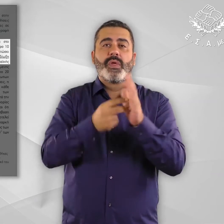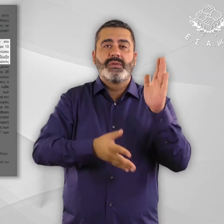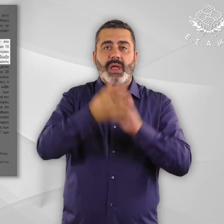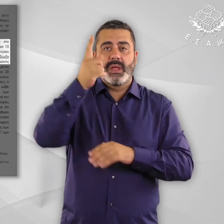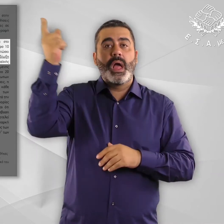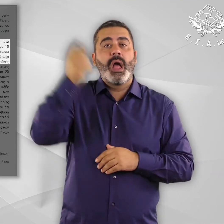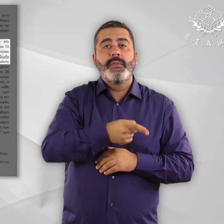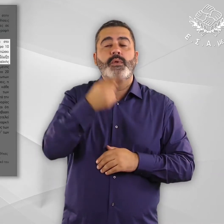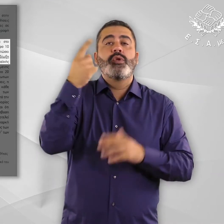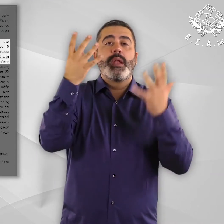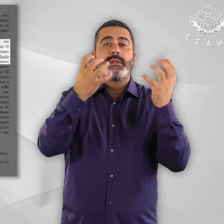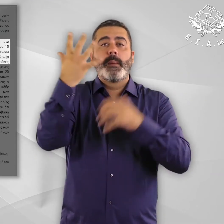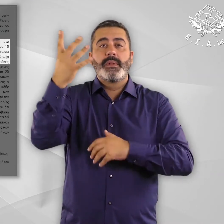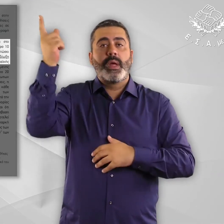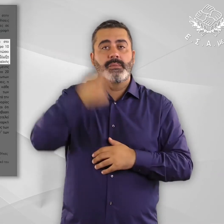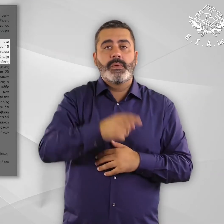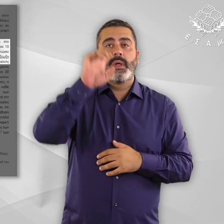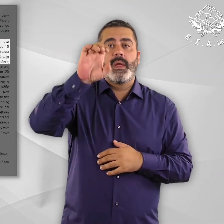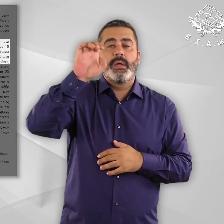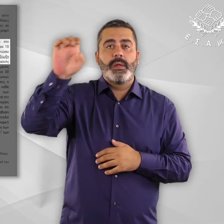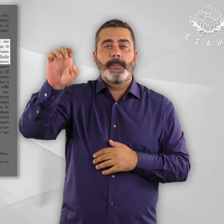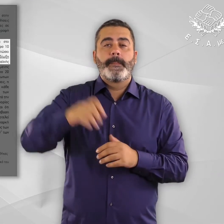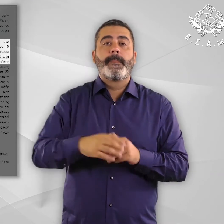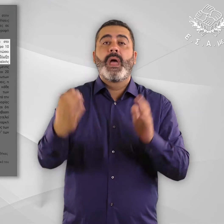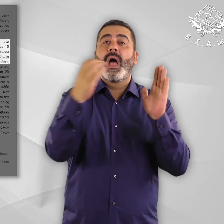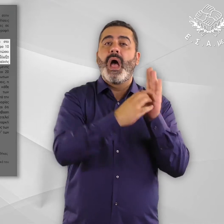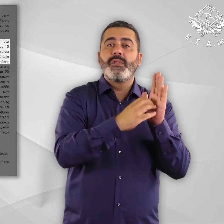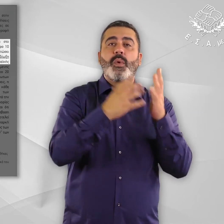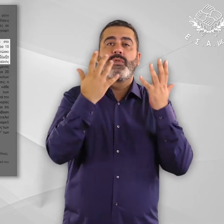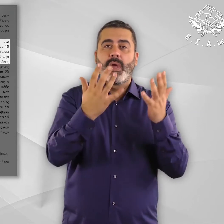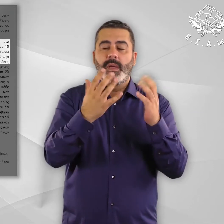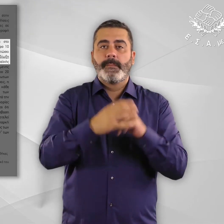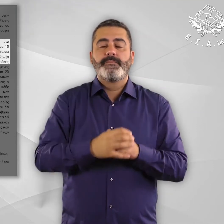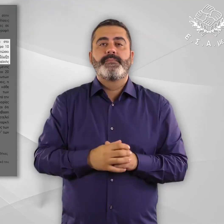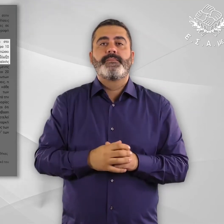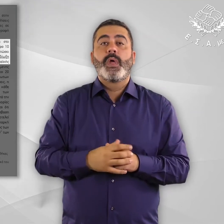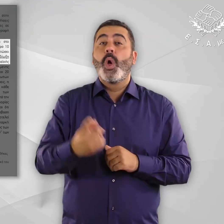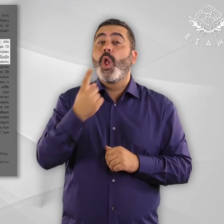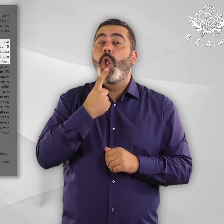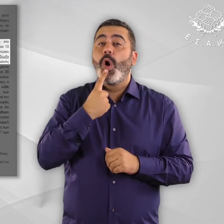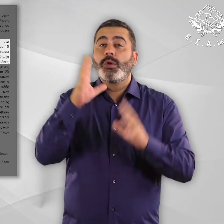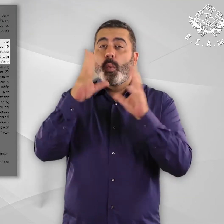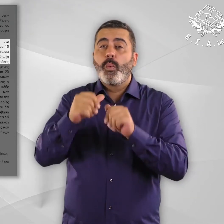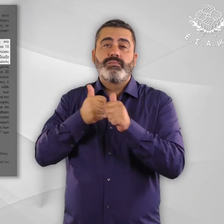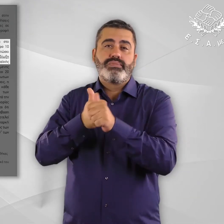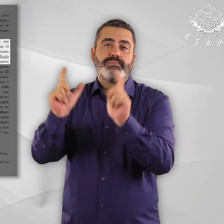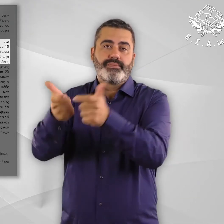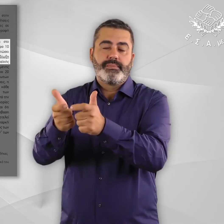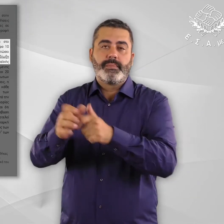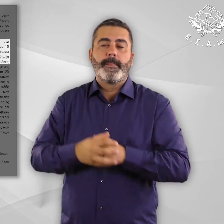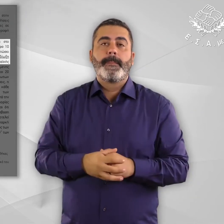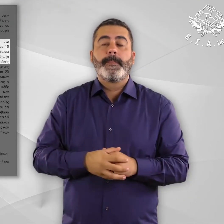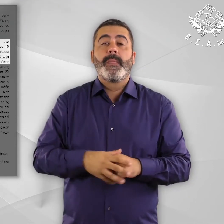κάθετους εε, άρθρο 10 λόγη δίωξης κλείνει η παρένθεση. Η ελληνική πολιτεία έχει